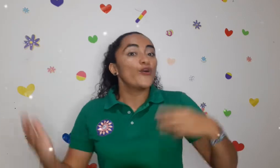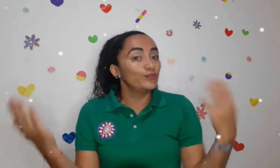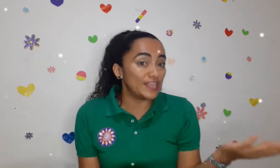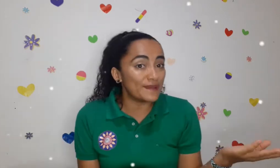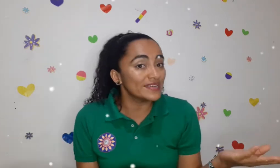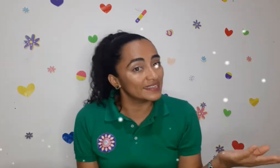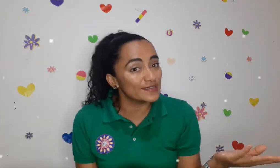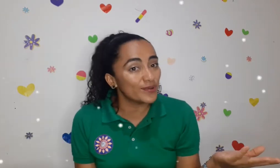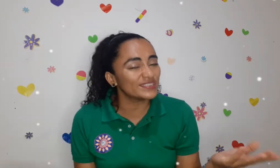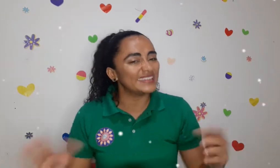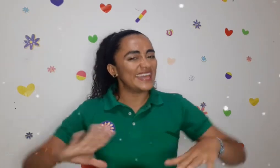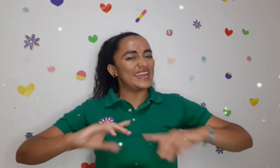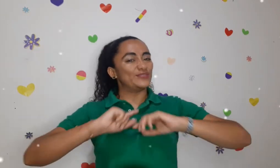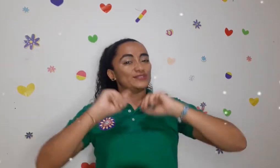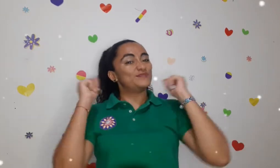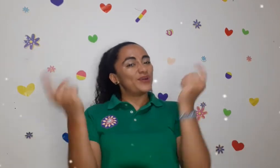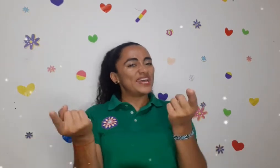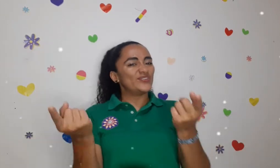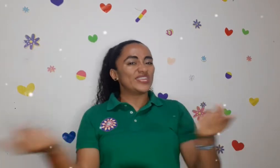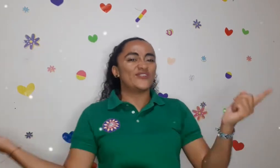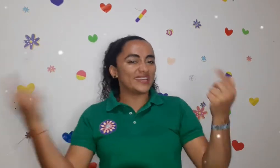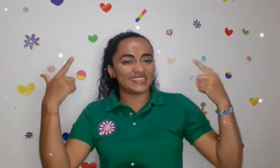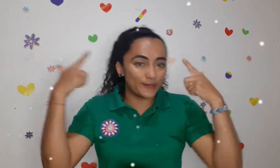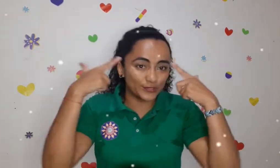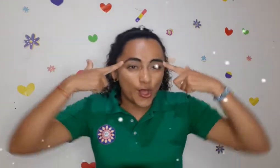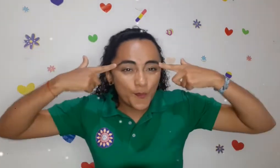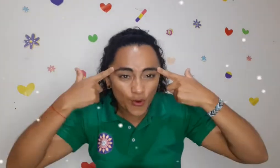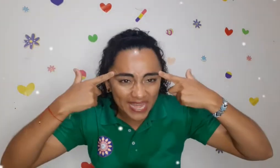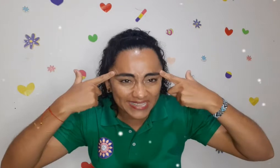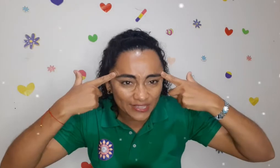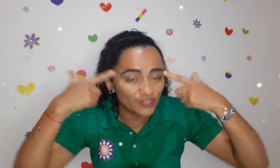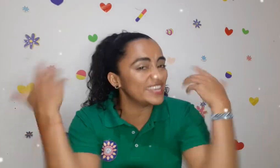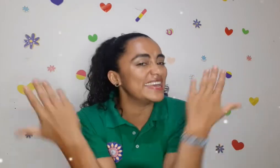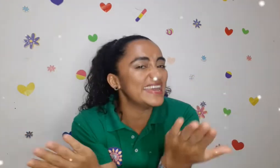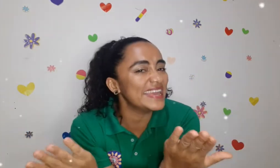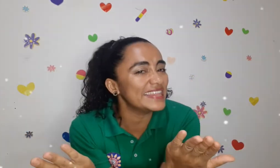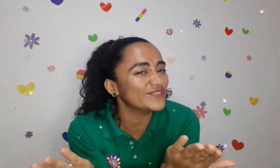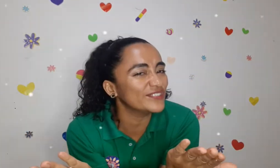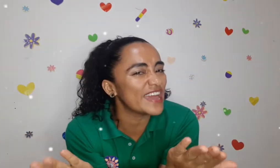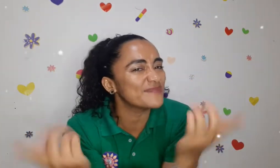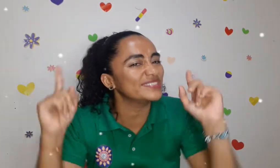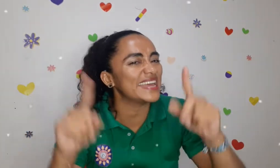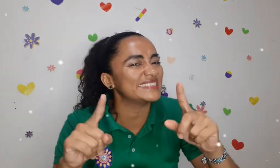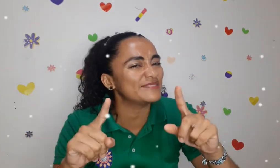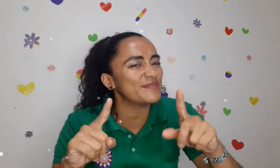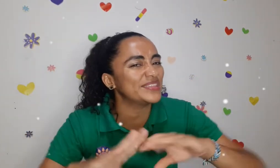un tema bastante importante. Entonces, por eso quiero que estemos muy atentos y disfrutemos de este momento